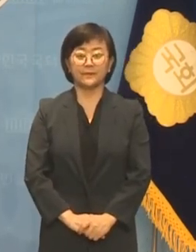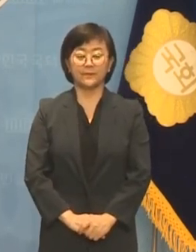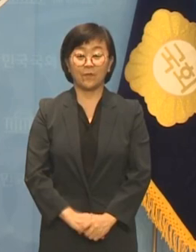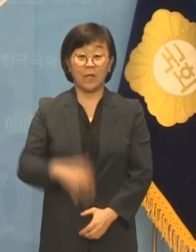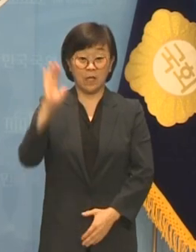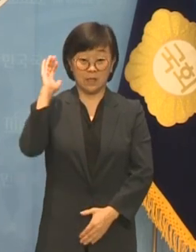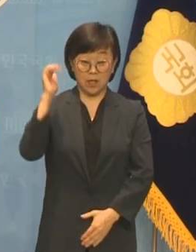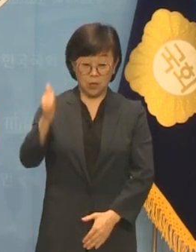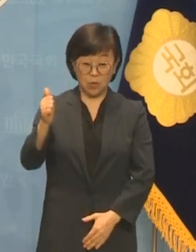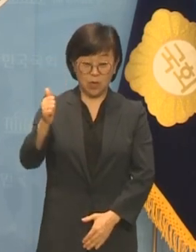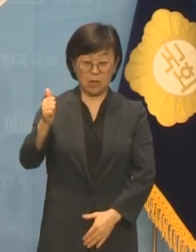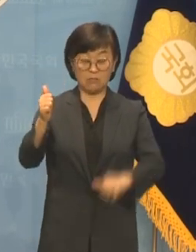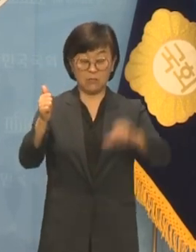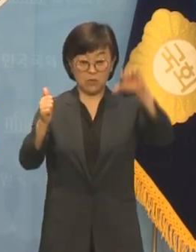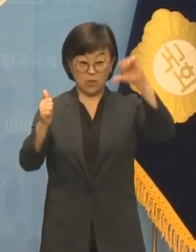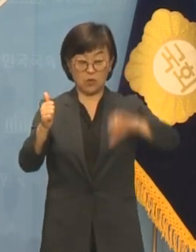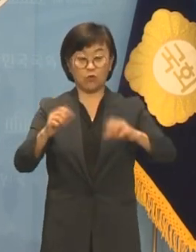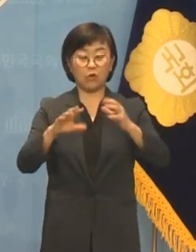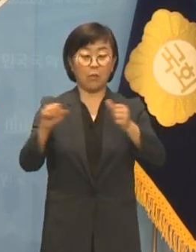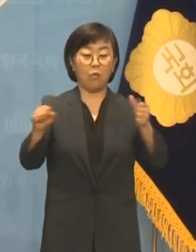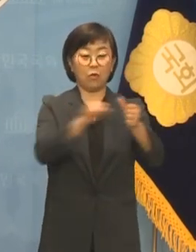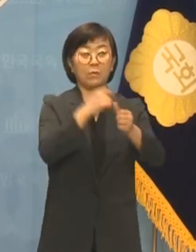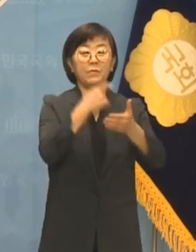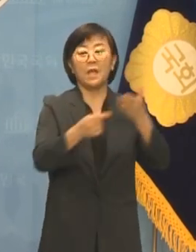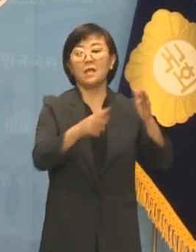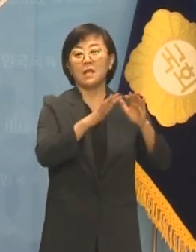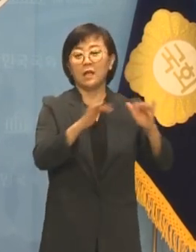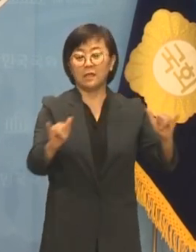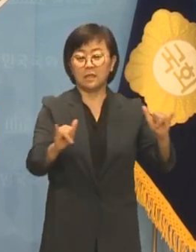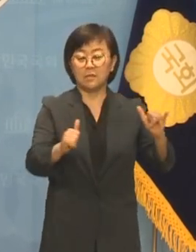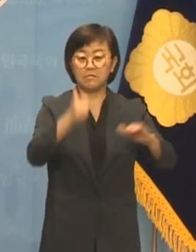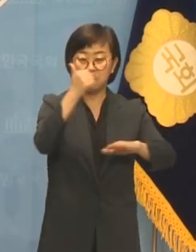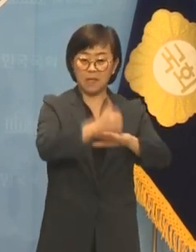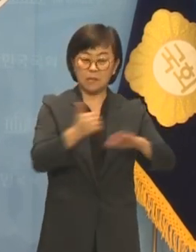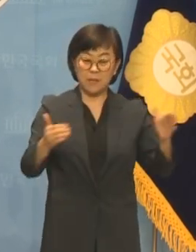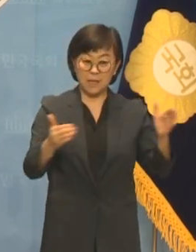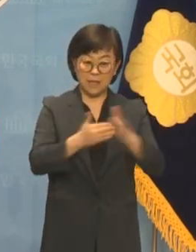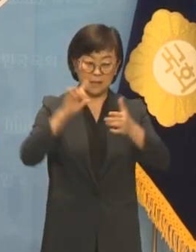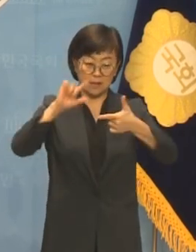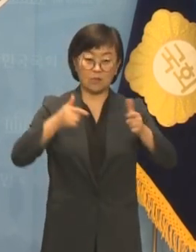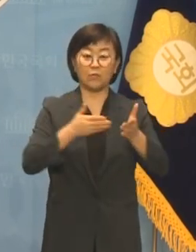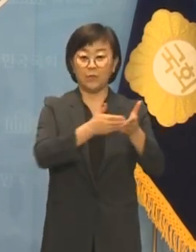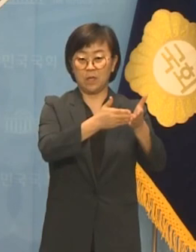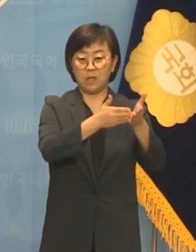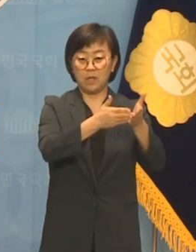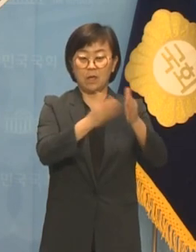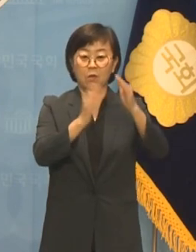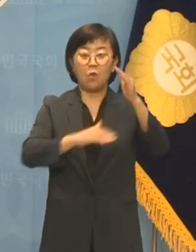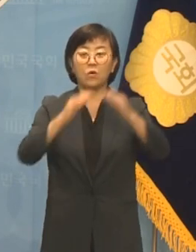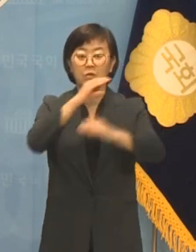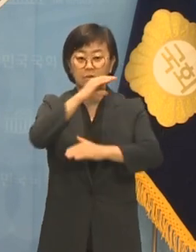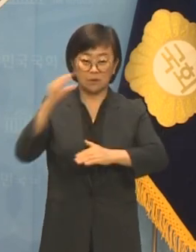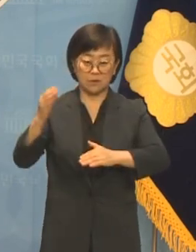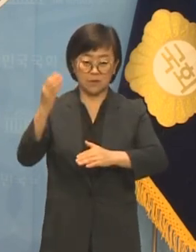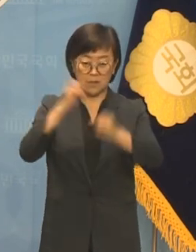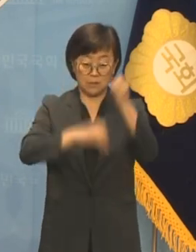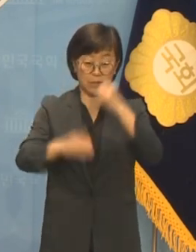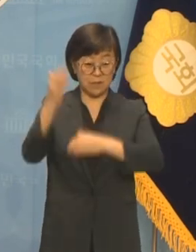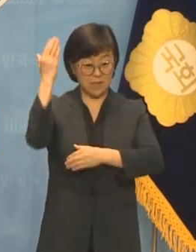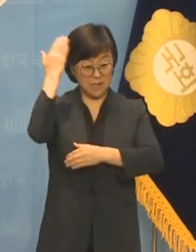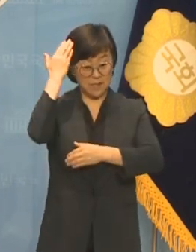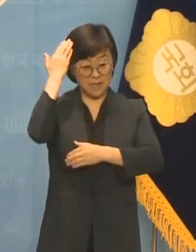대통령에게는 저주고 국가폭력 피해자들에게는 끝까지 항소하는 것이 공정과 상식입니까?